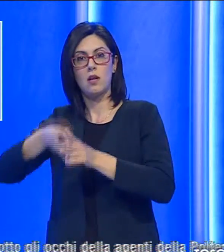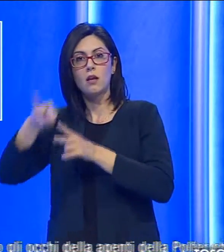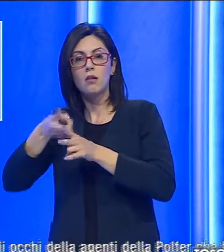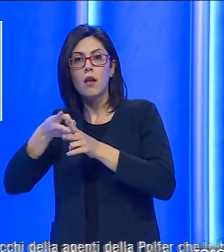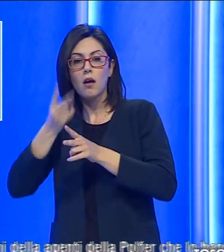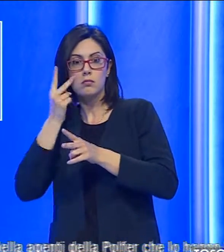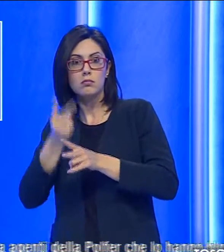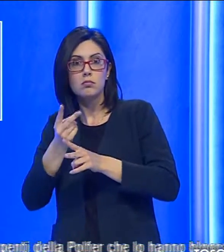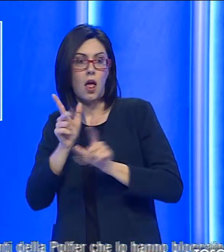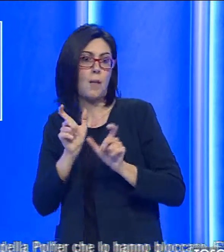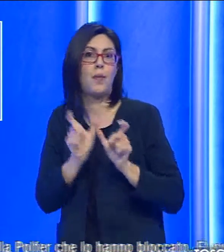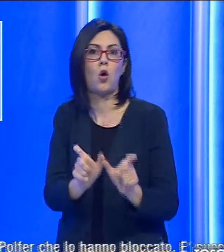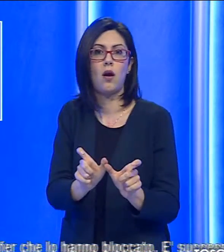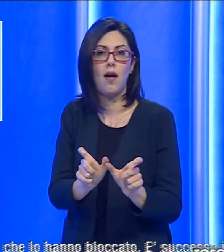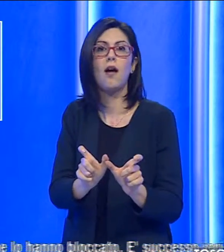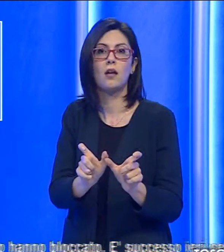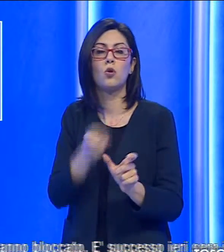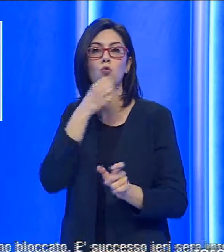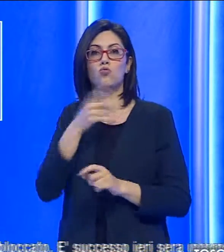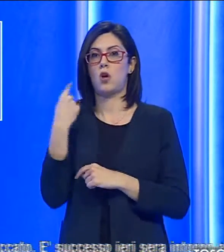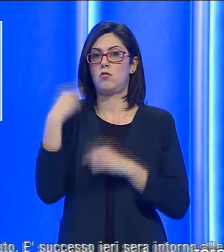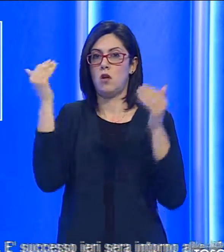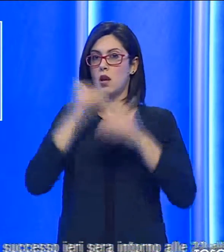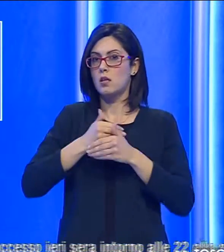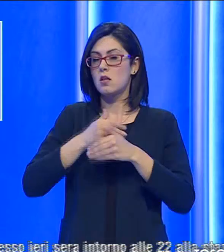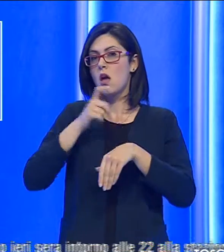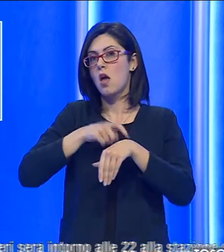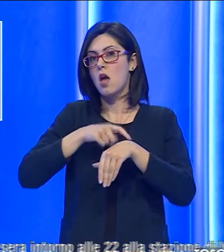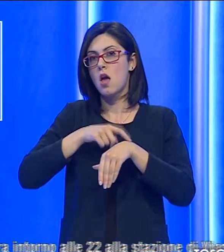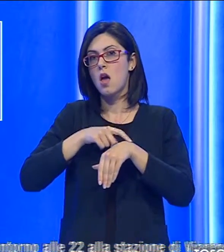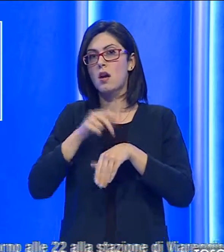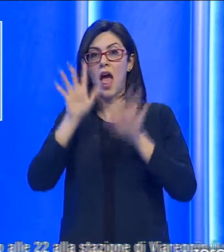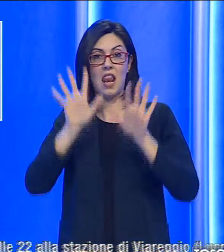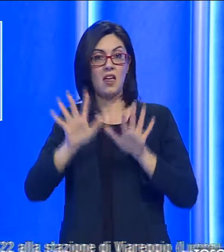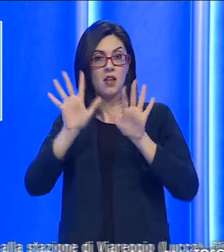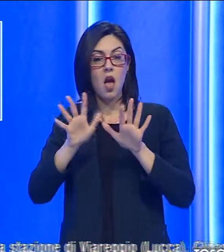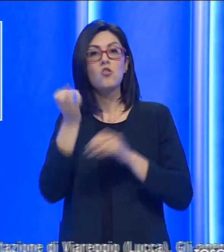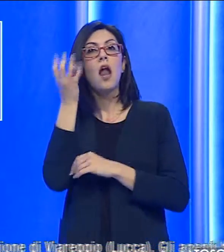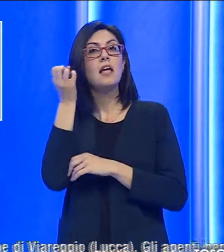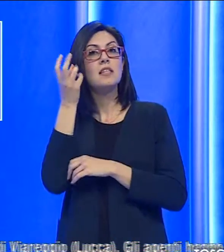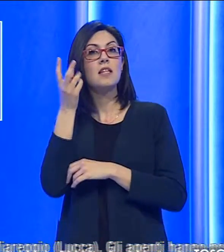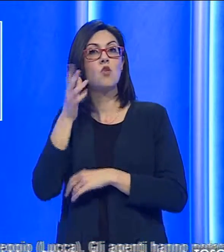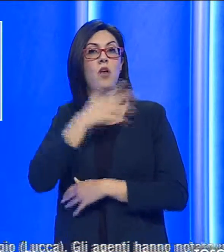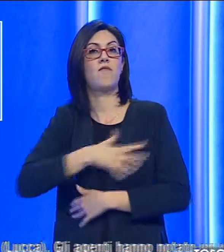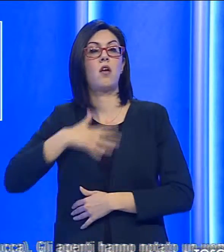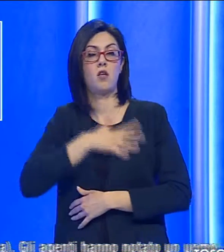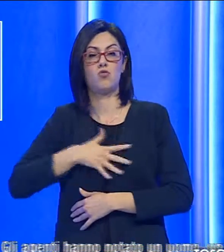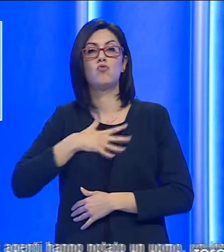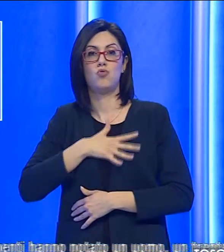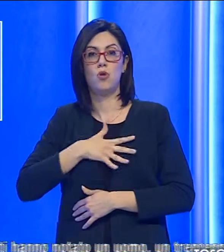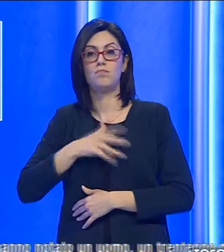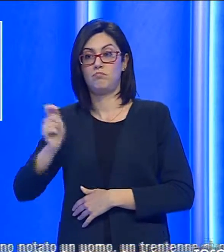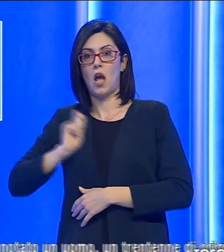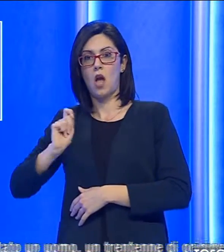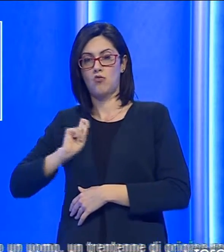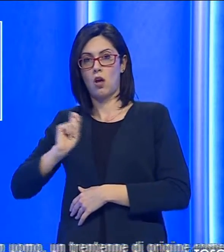però lo hanno bloccato. È accaduto ieri sera intorno alle 22 alla stazione di Viareggio. Gli